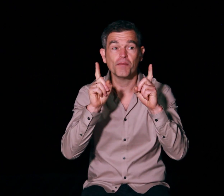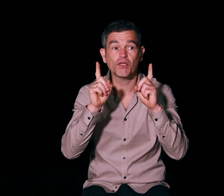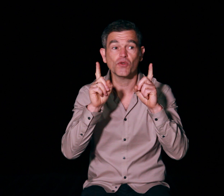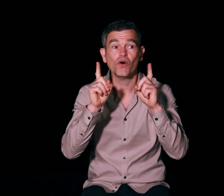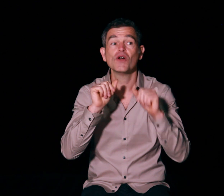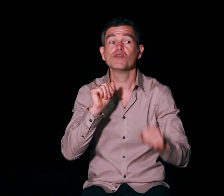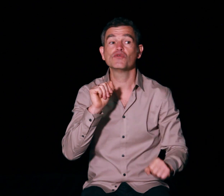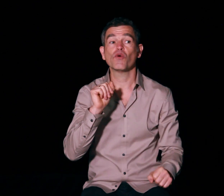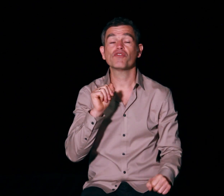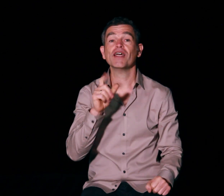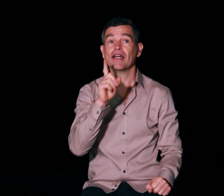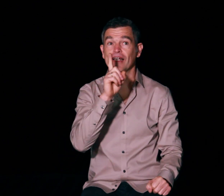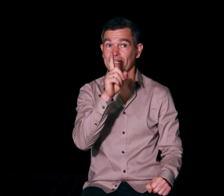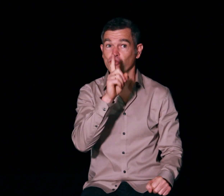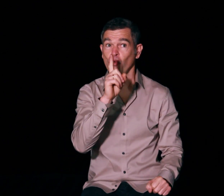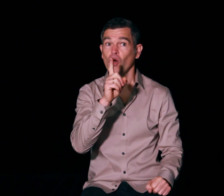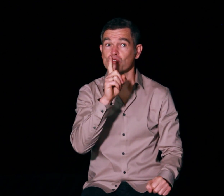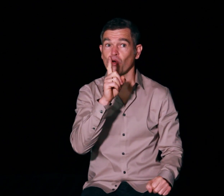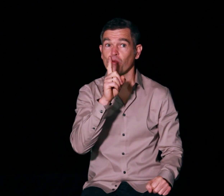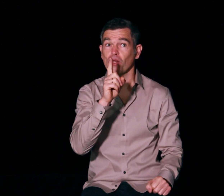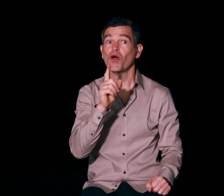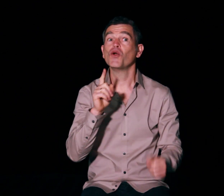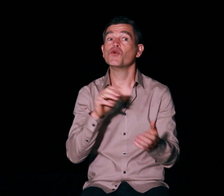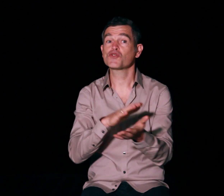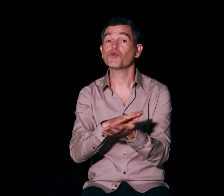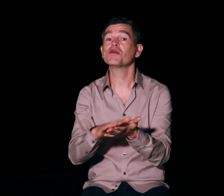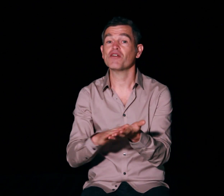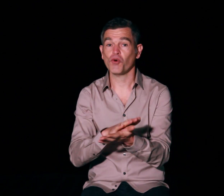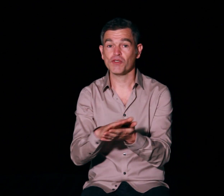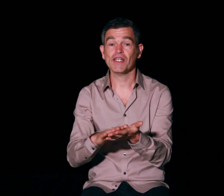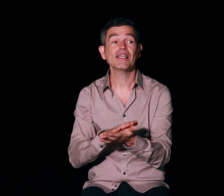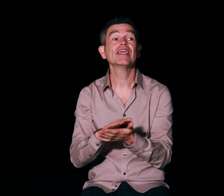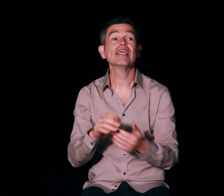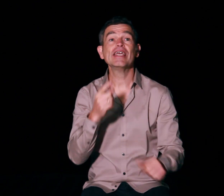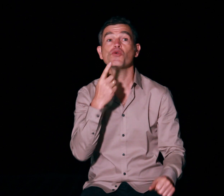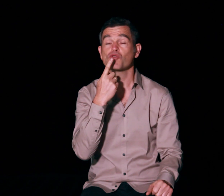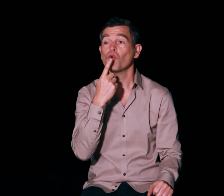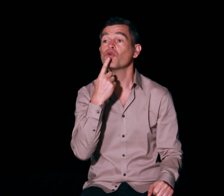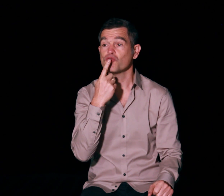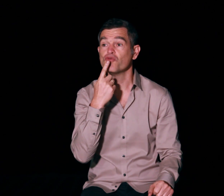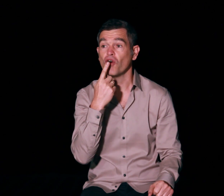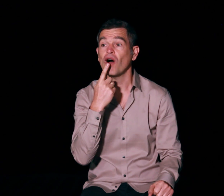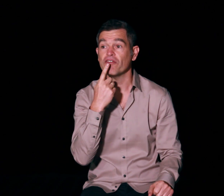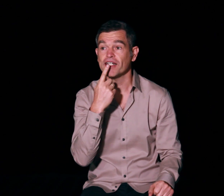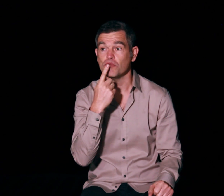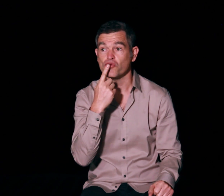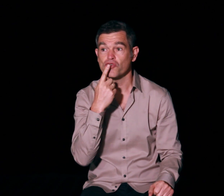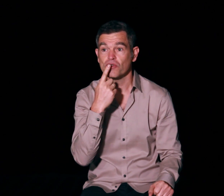maintenant nous allons faire les deux ensemble le son des mains frottées et le son du vent avec la bouche